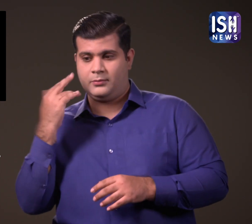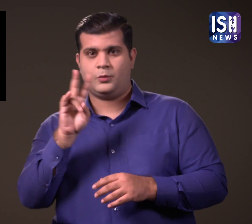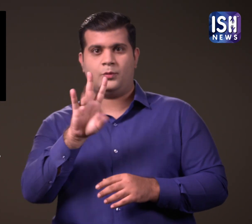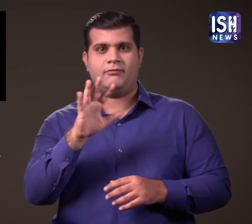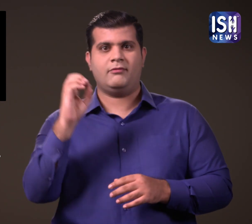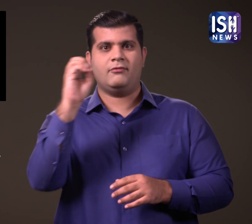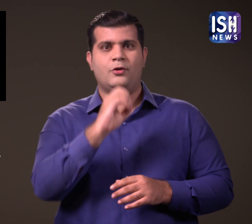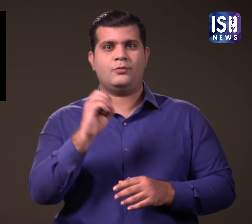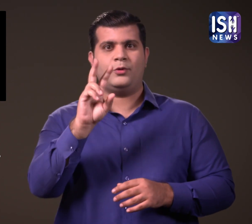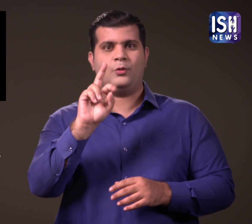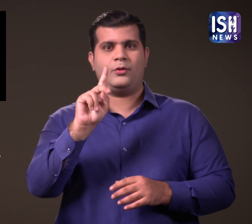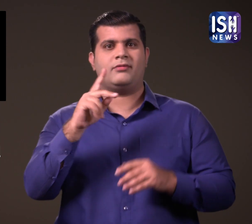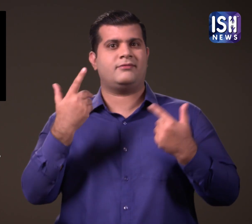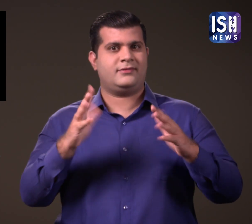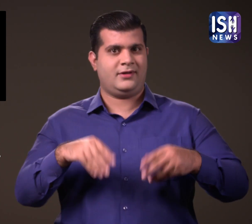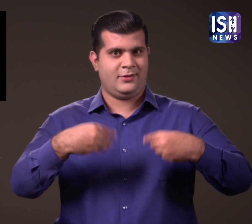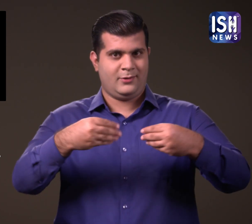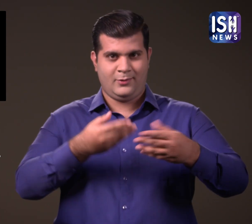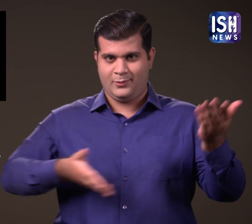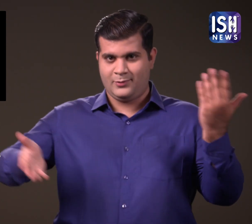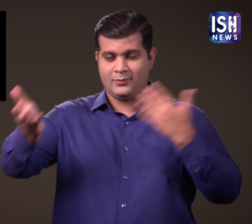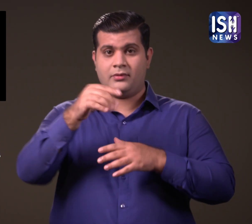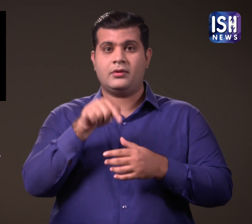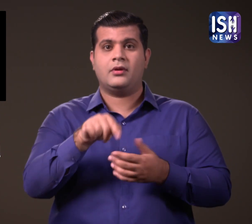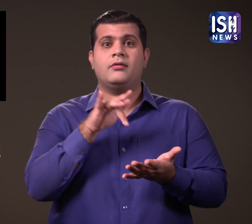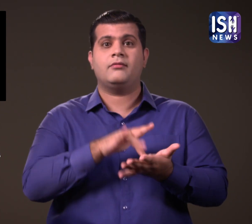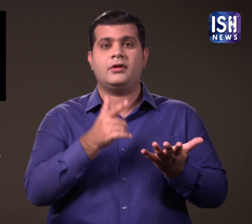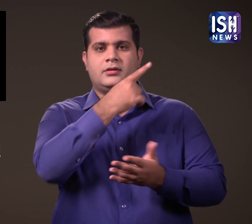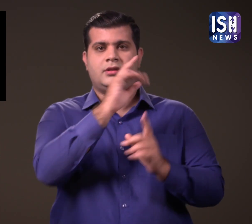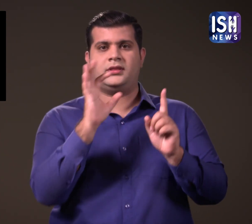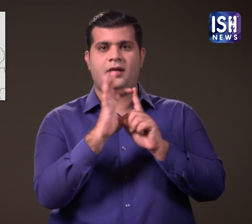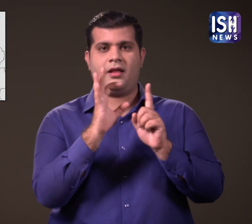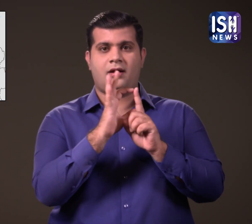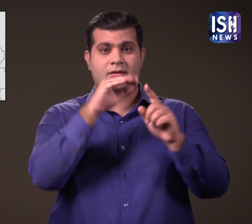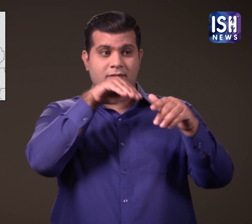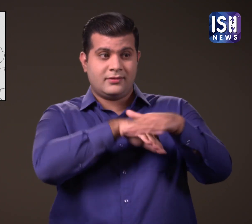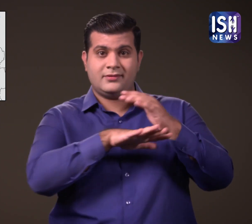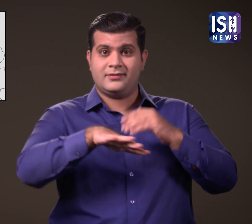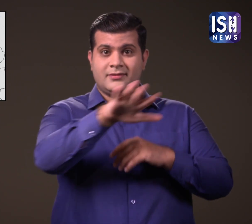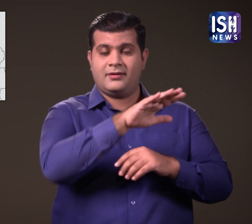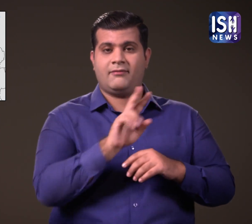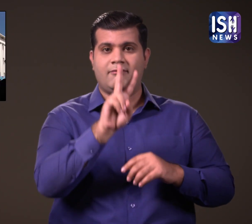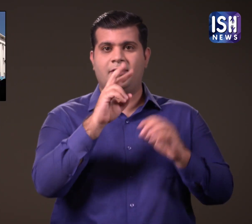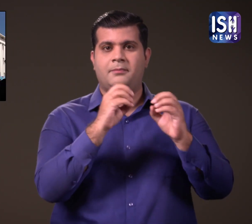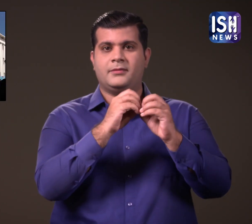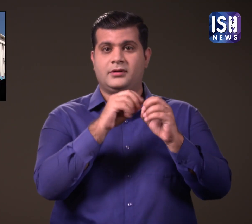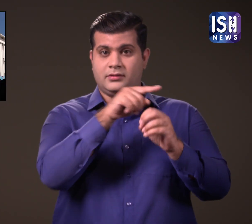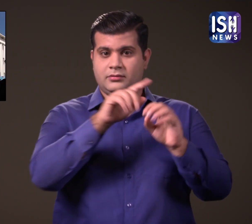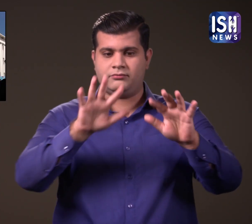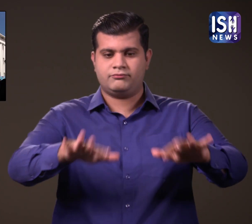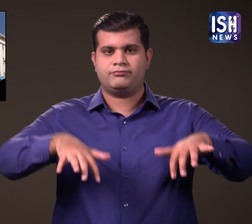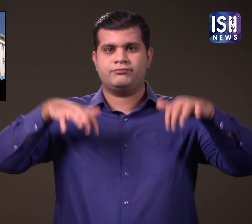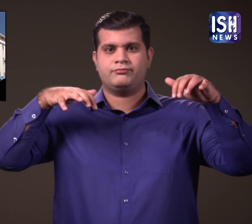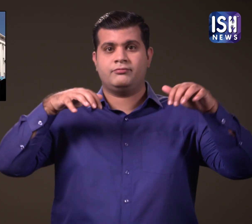और 25 अक्टूबर को दिल्ली के विग्यान भवन में आयोजद किये गए थे। इस समारों में कई हस्तियों ने हिस्सा लिया।